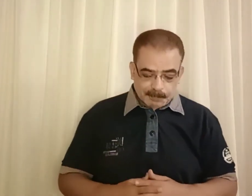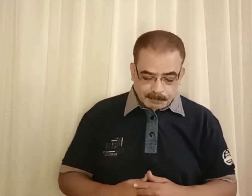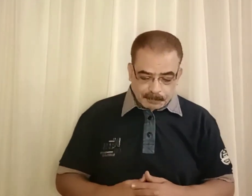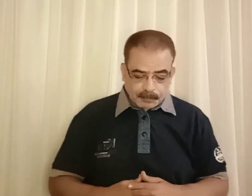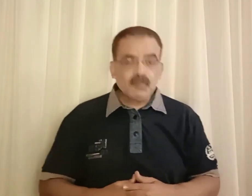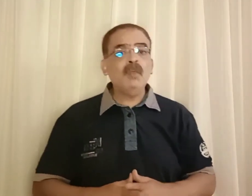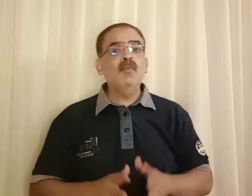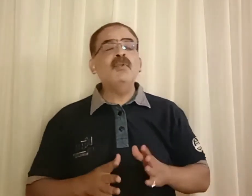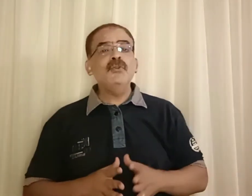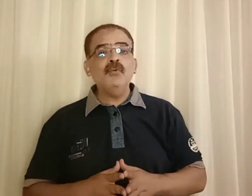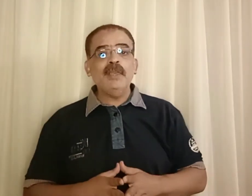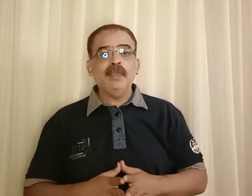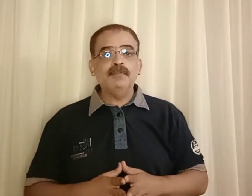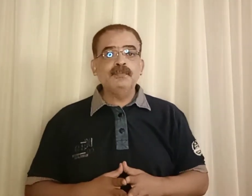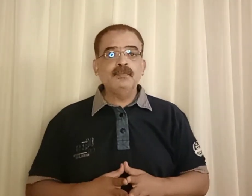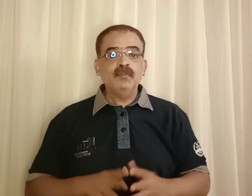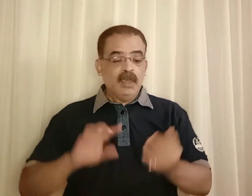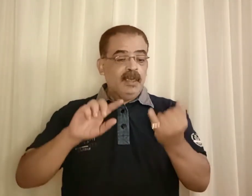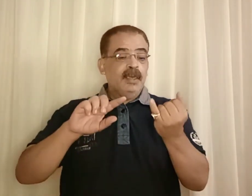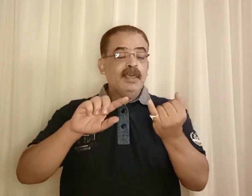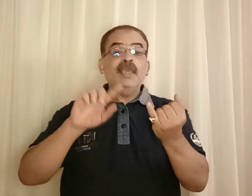خاصة نحن نحن نحن نحن نحن نحن